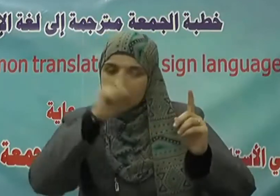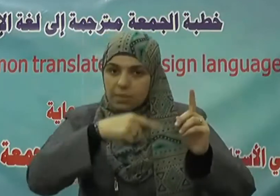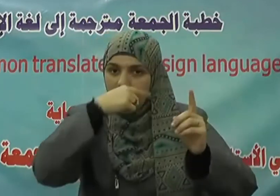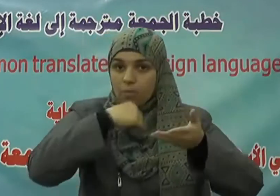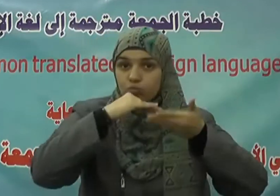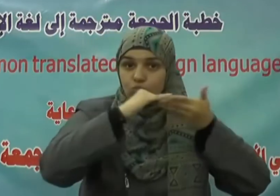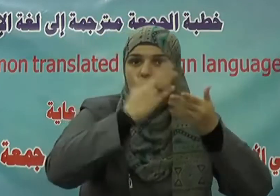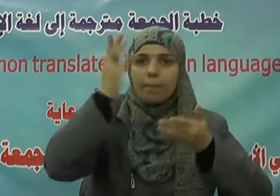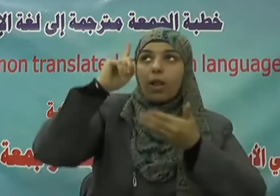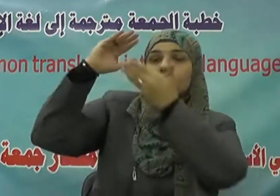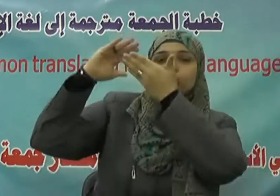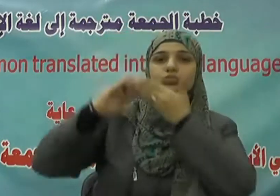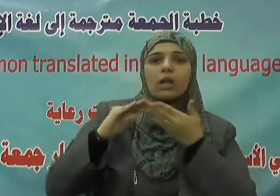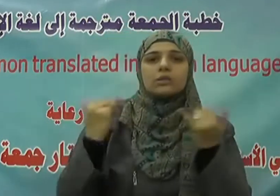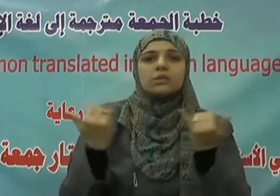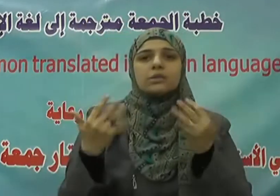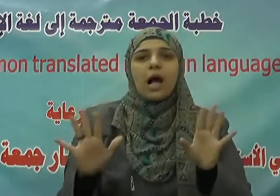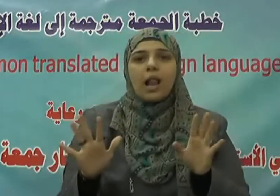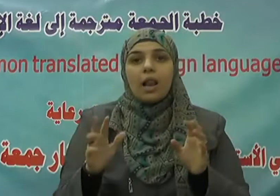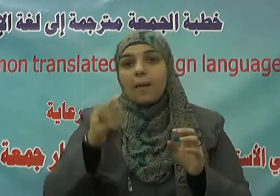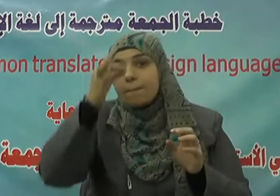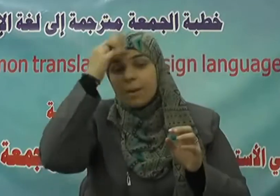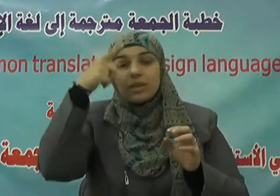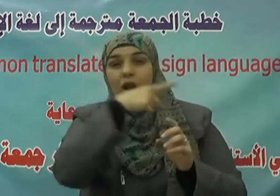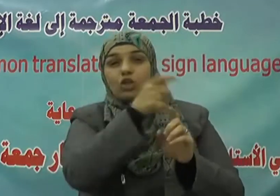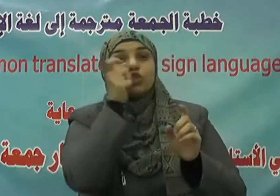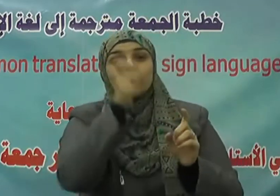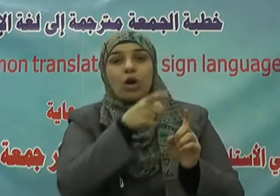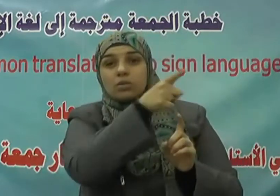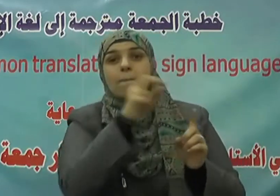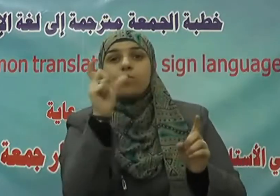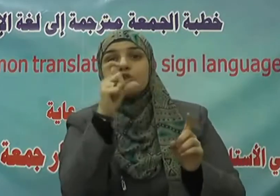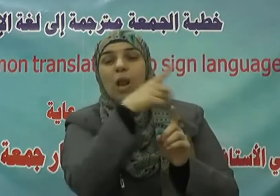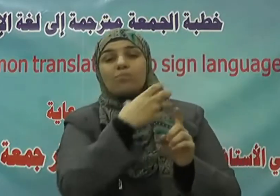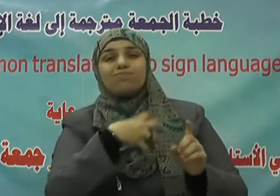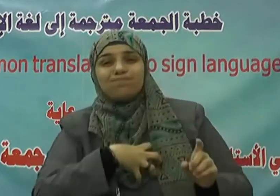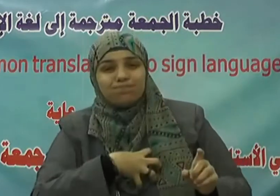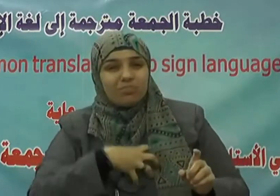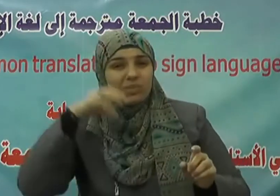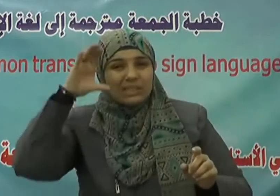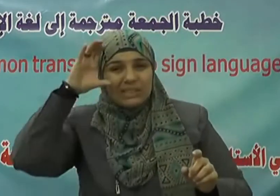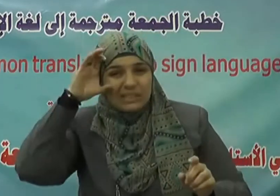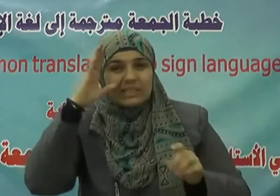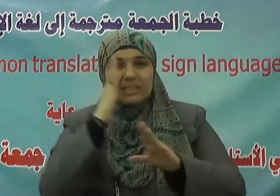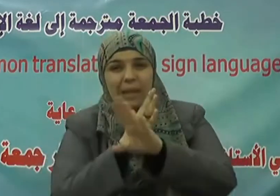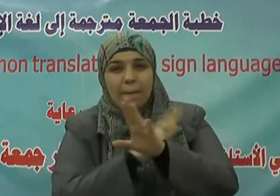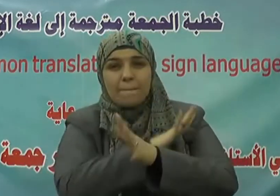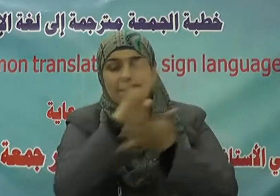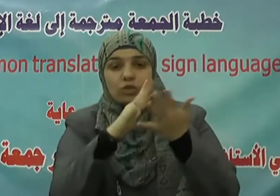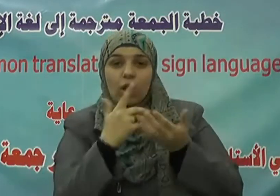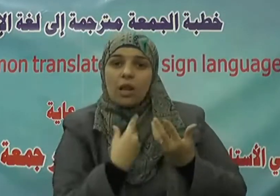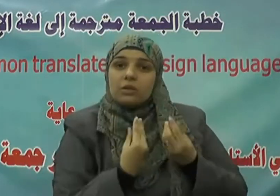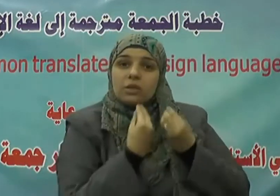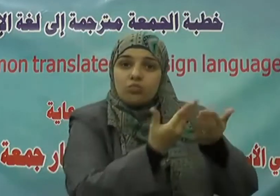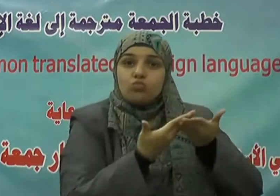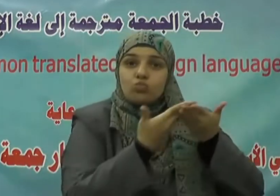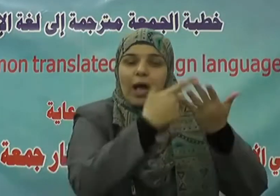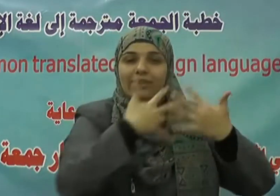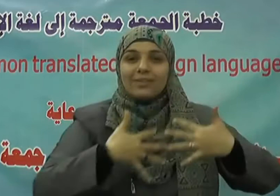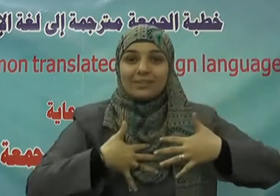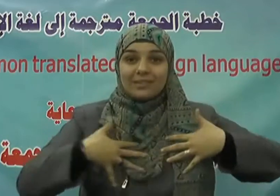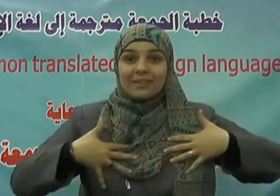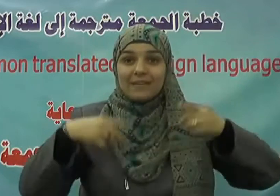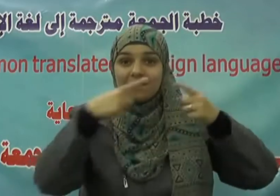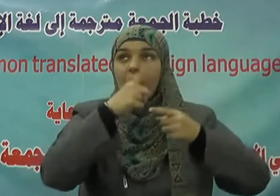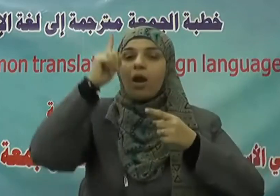ومن فرج عن مسلم كربة من كرب الدنيا فرج الله عنه كربة من